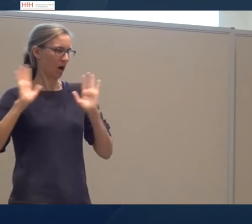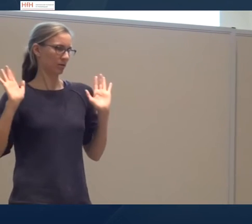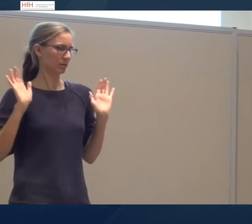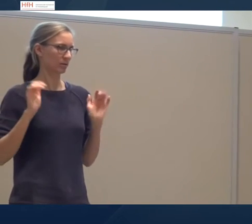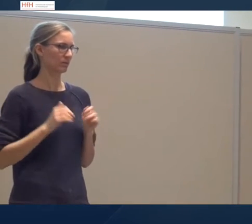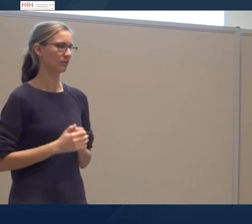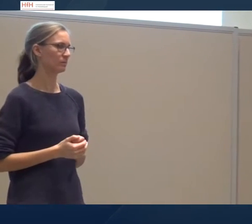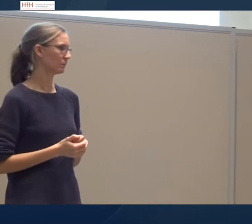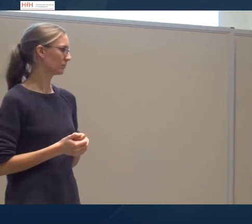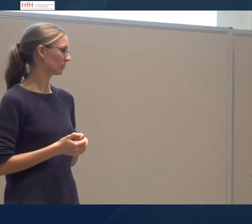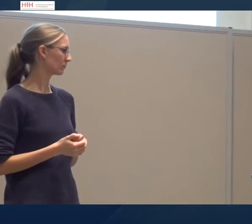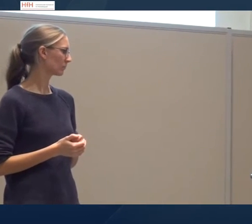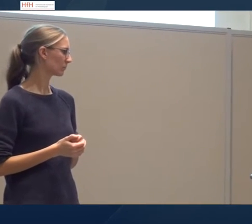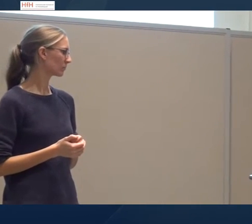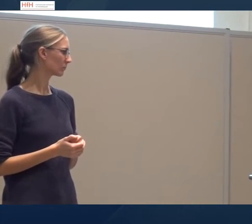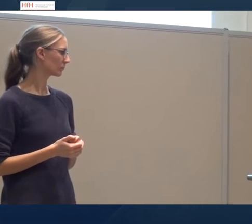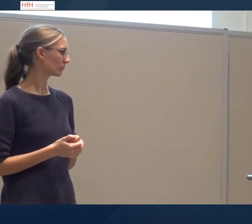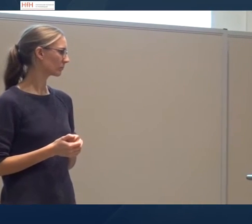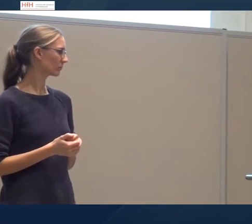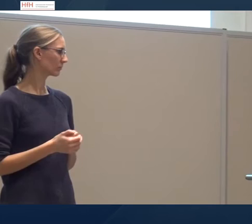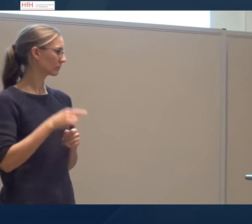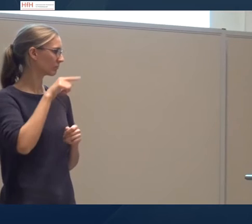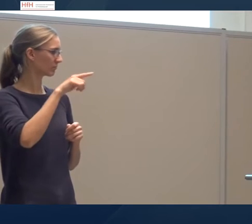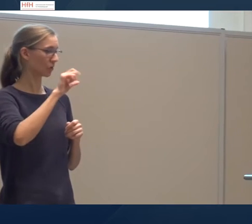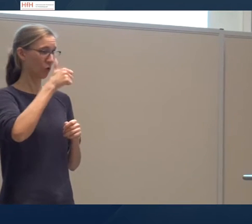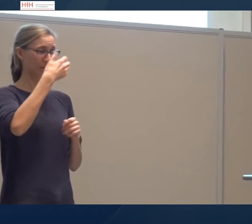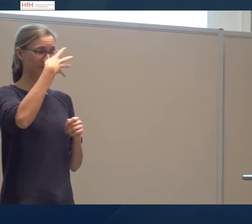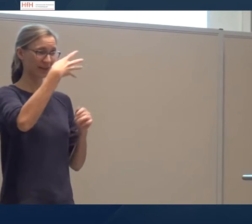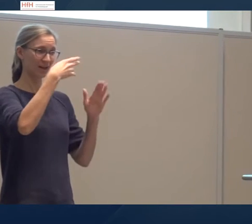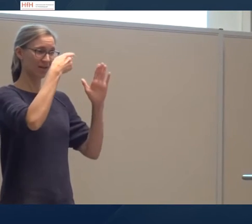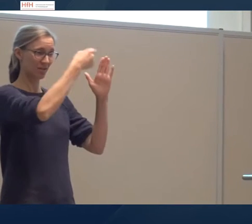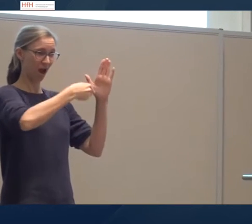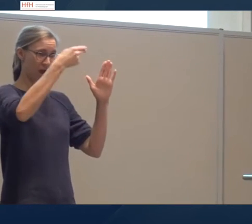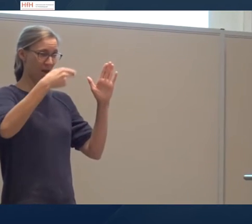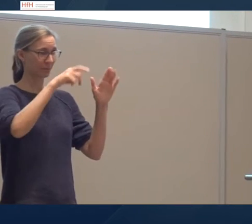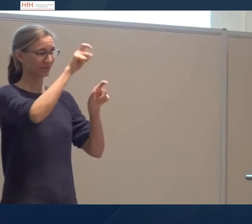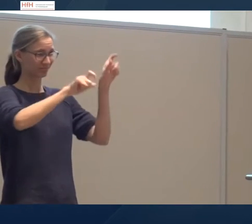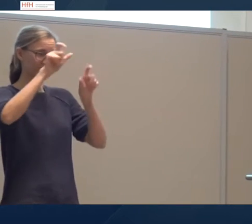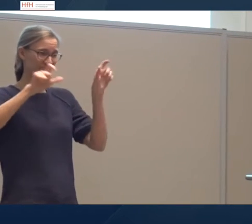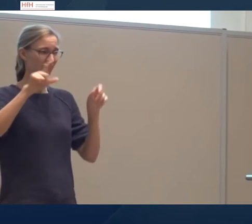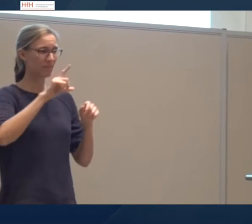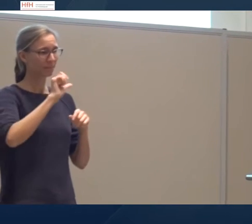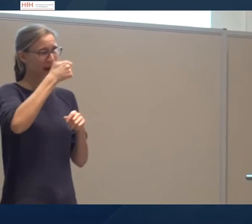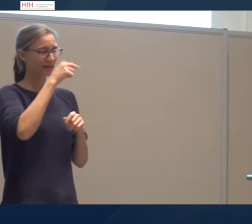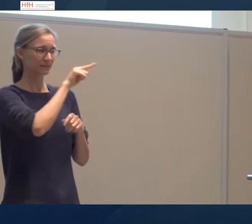Alter, Geschlecht. Es sind jeweils vier Personen, vier Namen, die